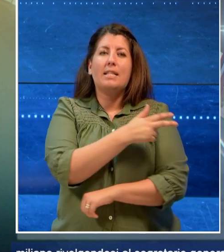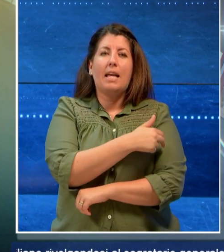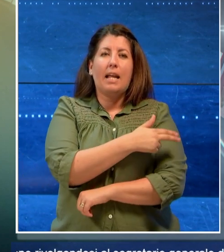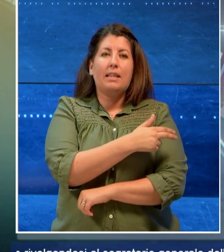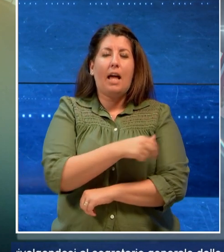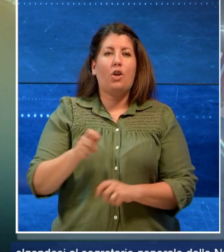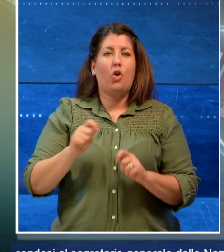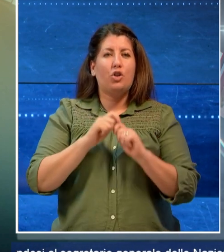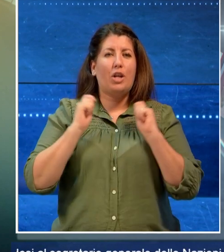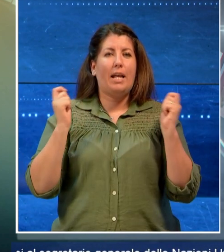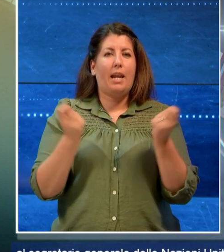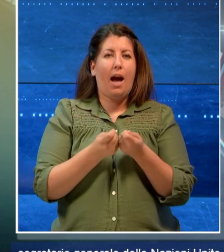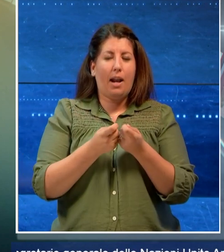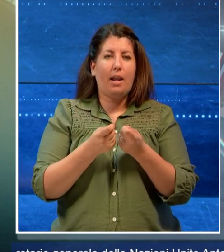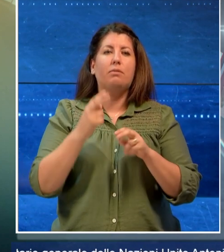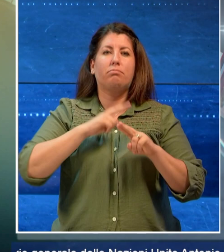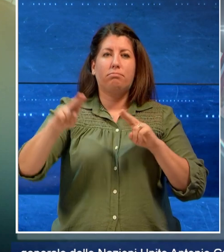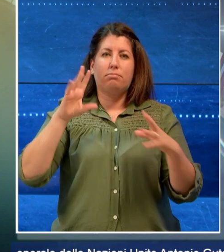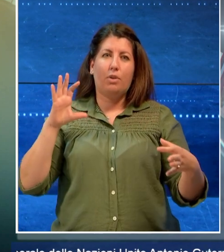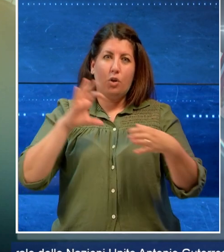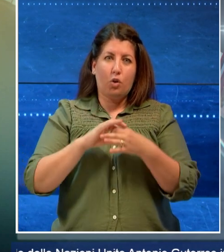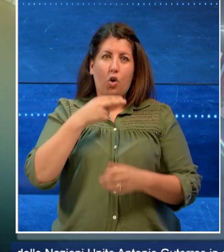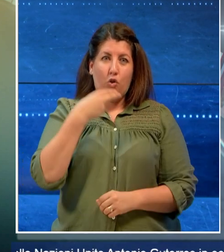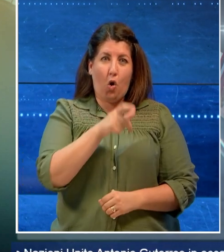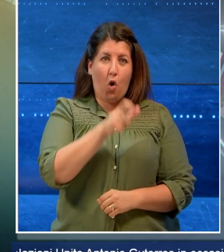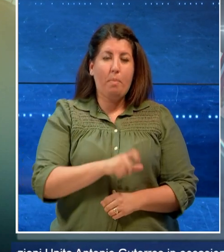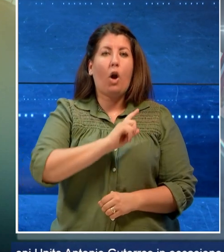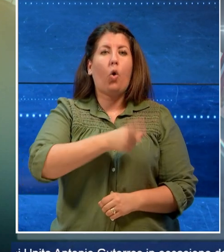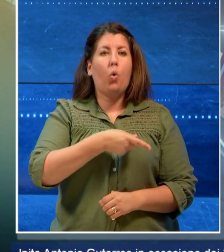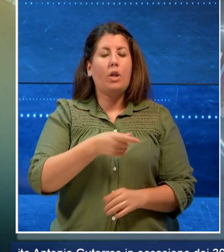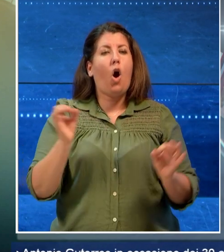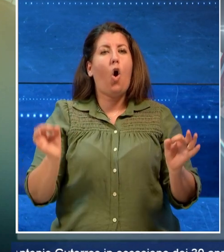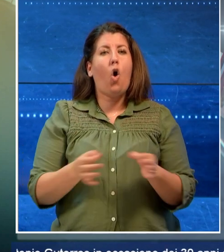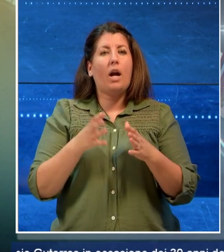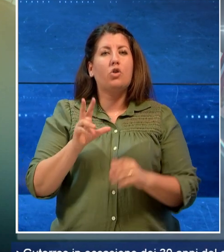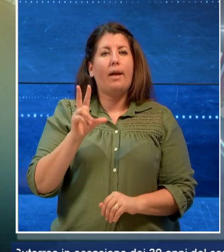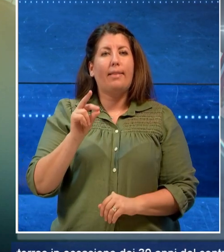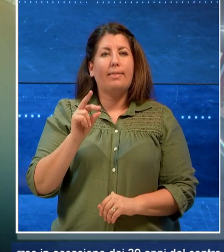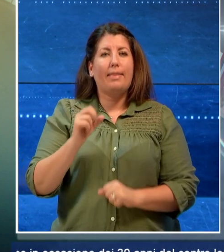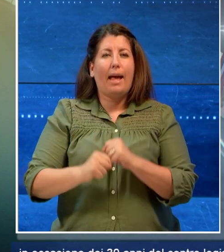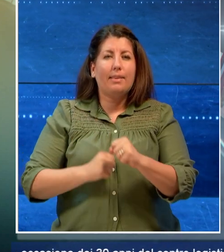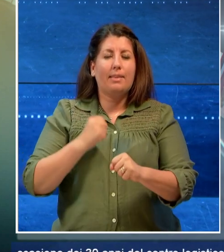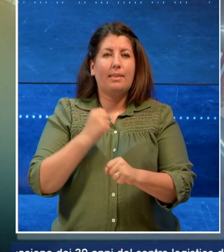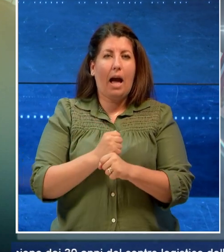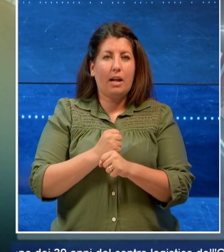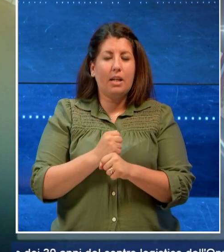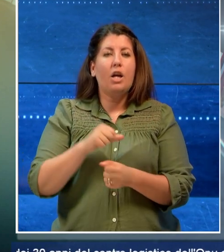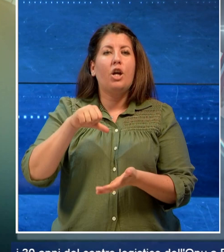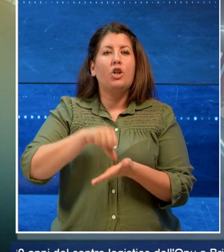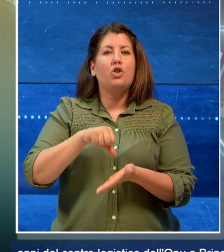generale delle Nazioni Unite, Guterres, in occasione dei 30 anni del centro